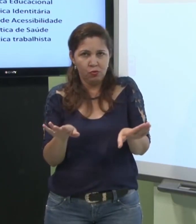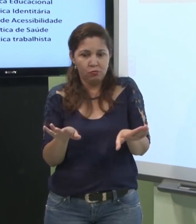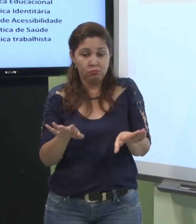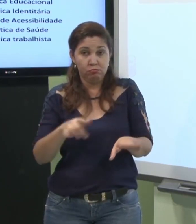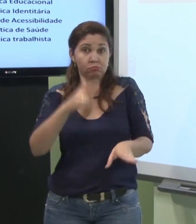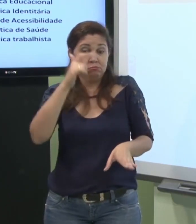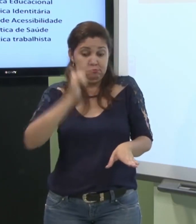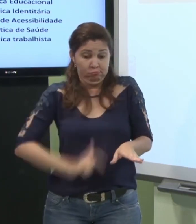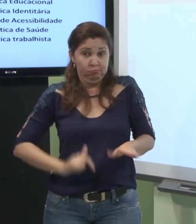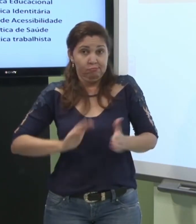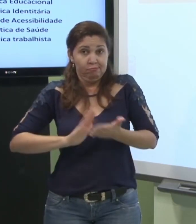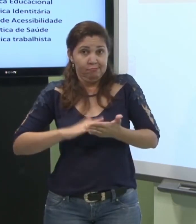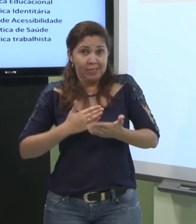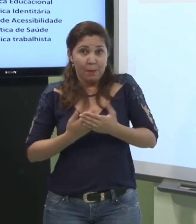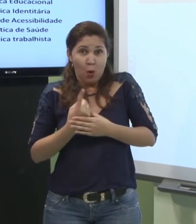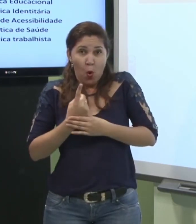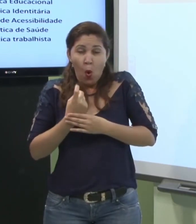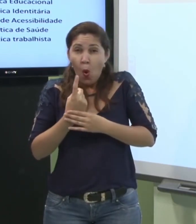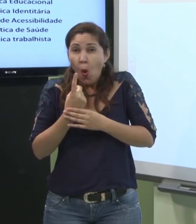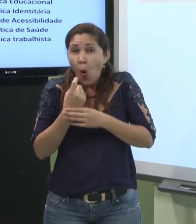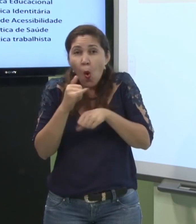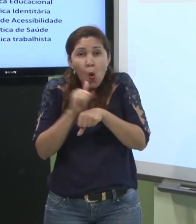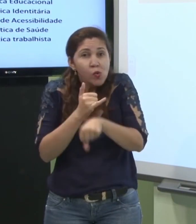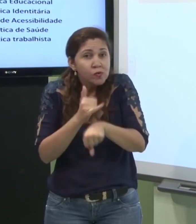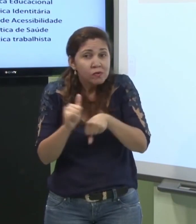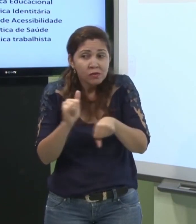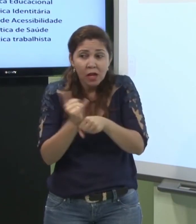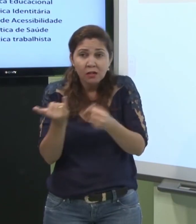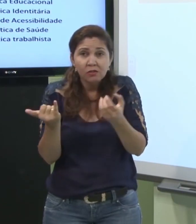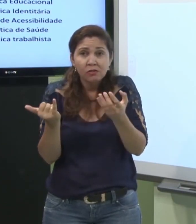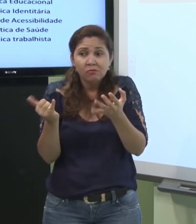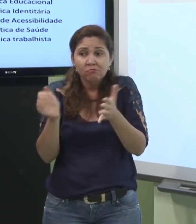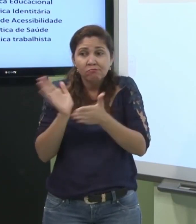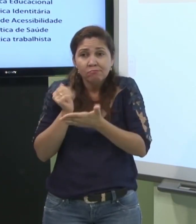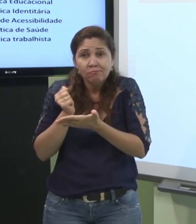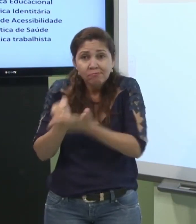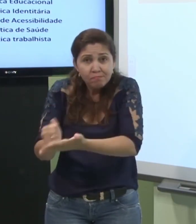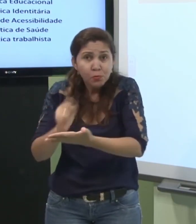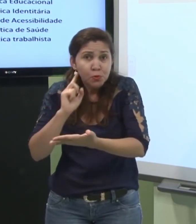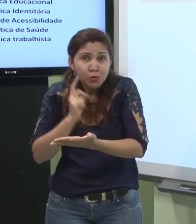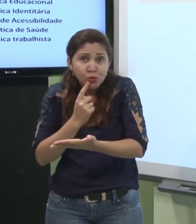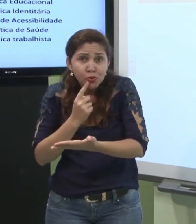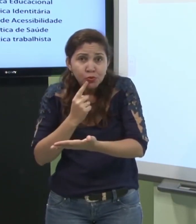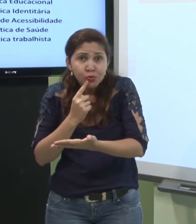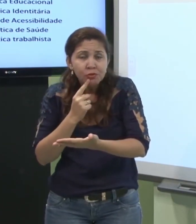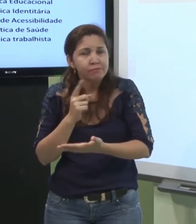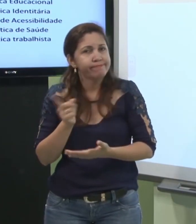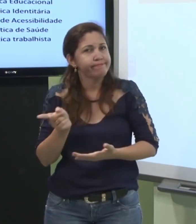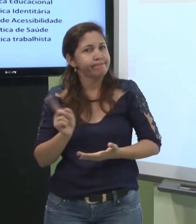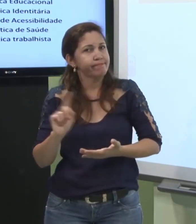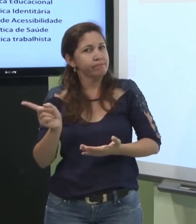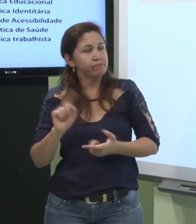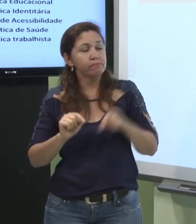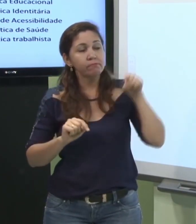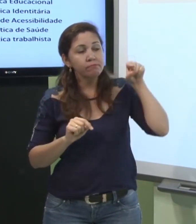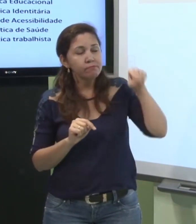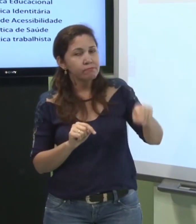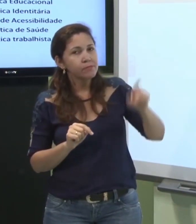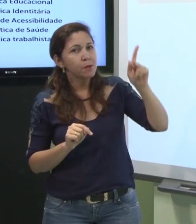professor e aluno então o intérprete é a única forma de otimizar o surdo nesse